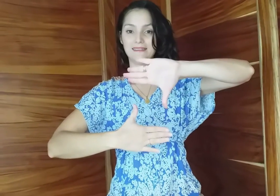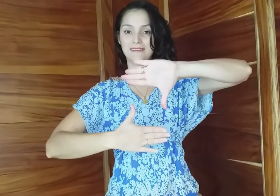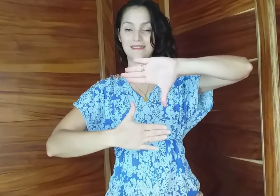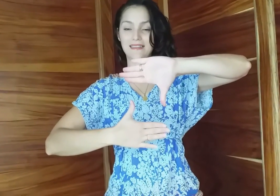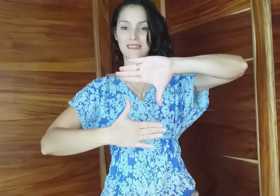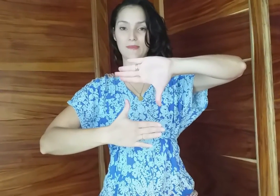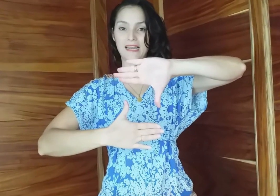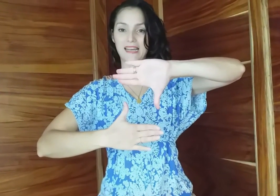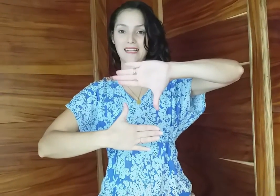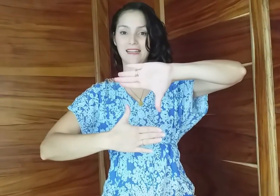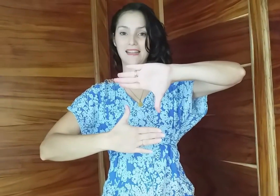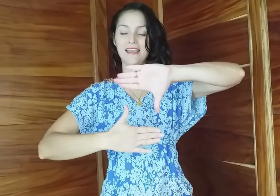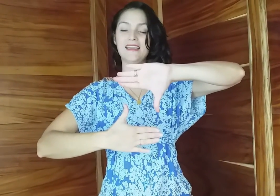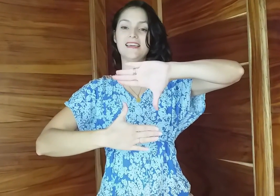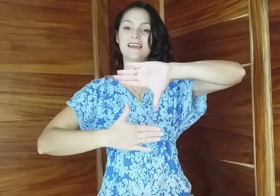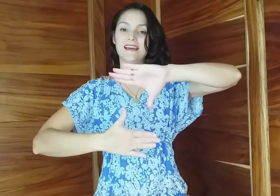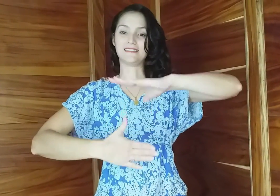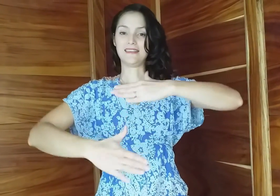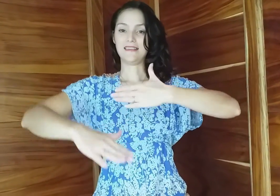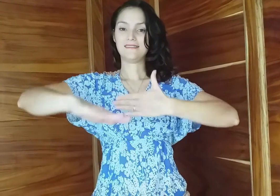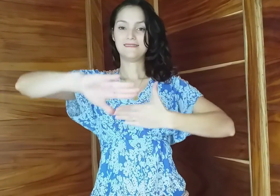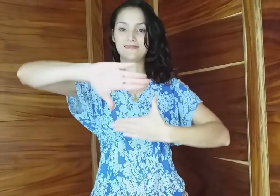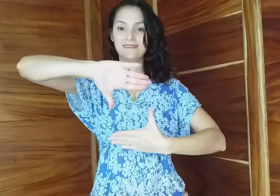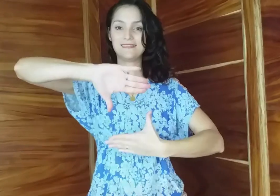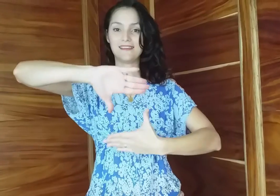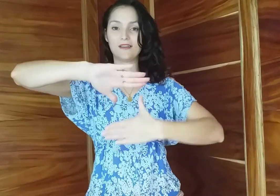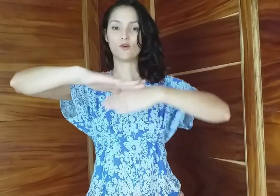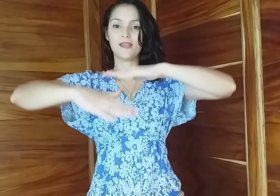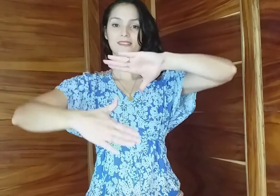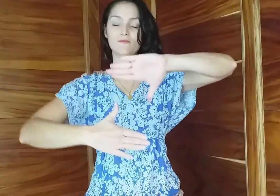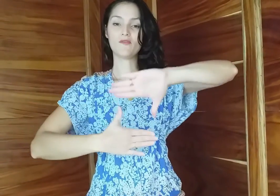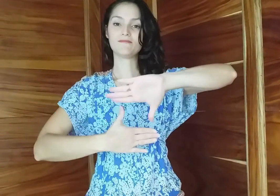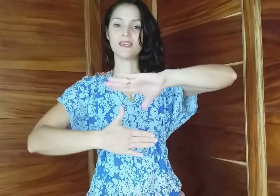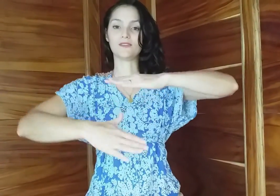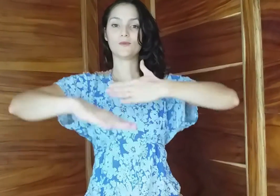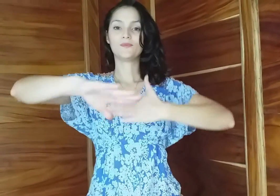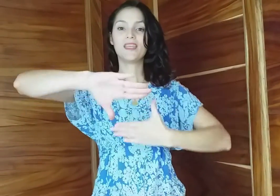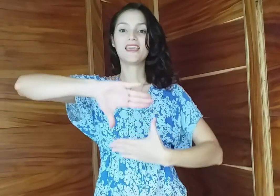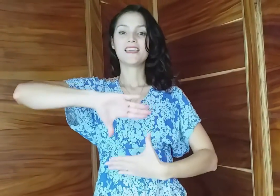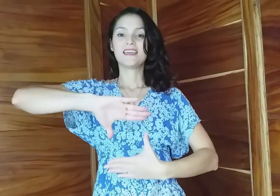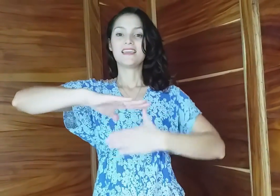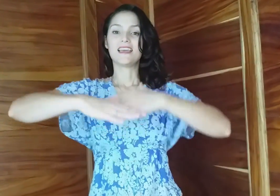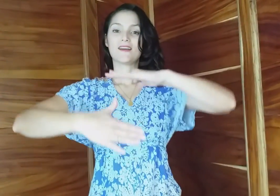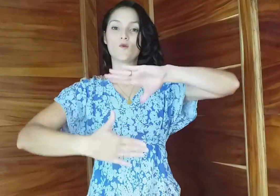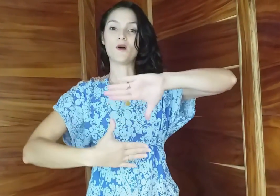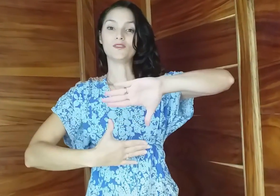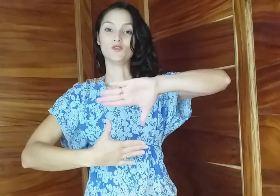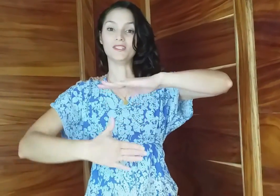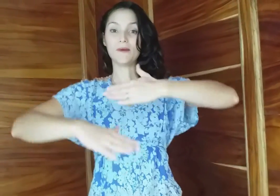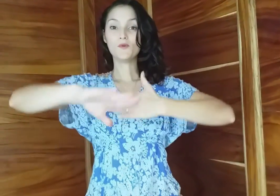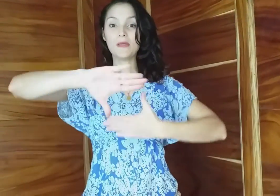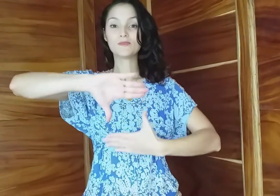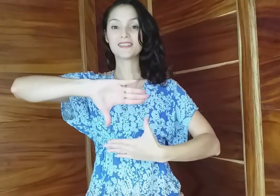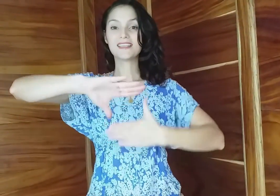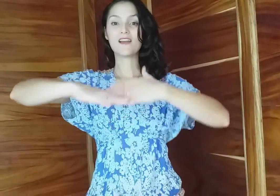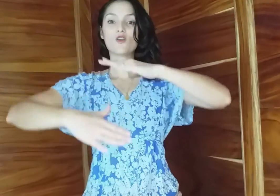de esta manera. Así. Con este movimiento. Cuando ya podamos hacerlo,